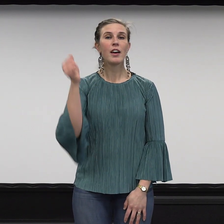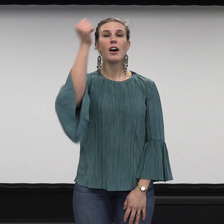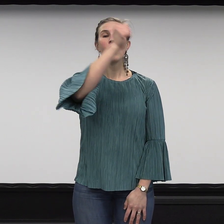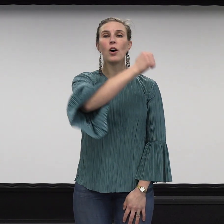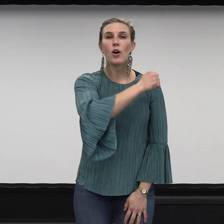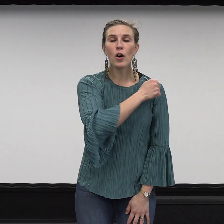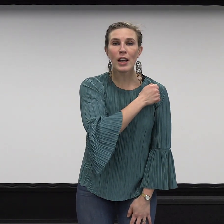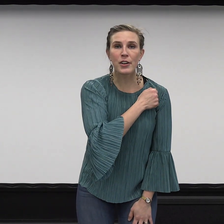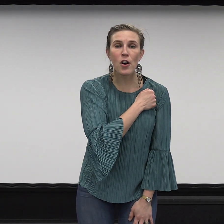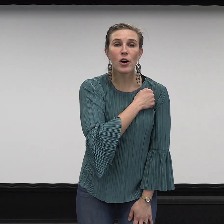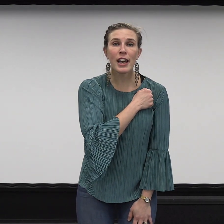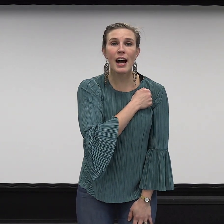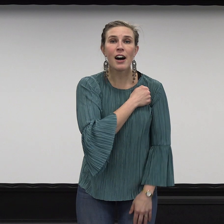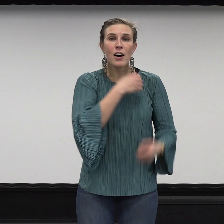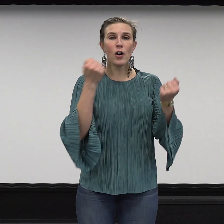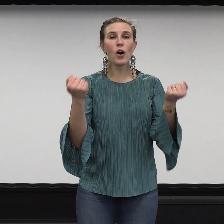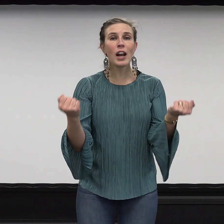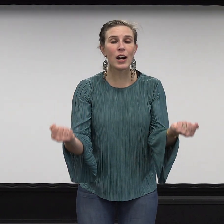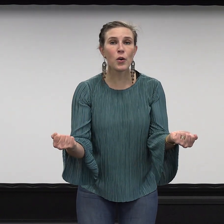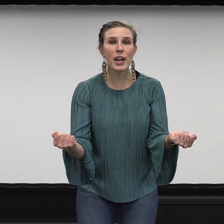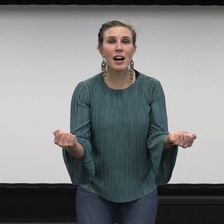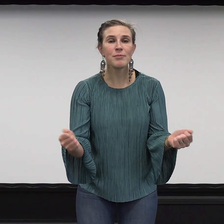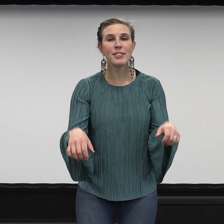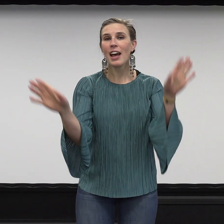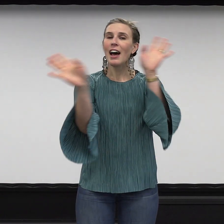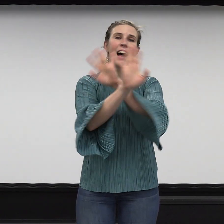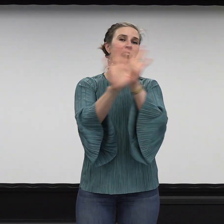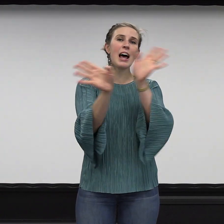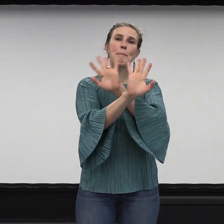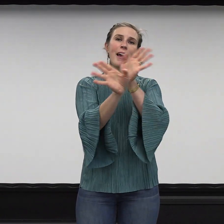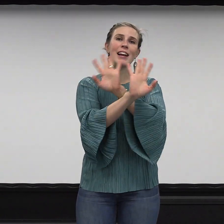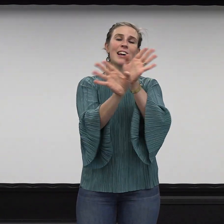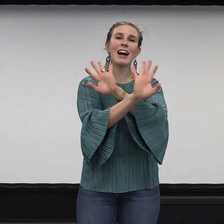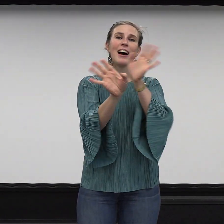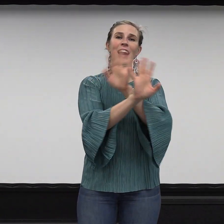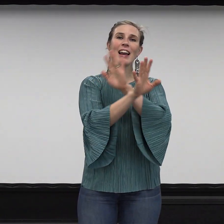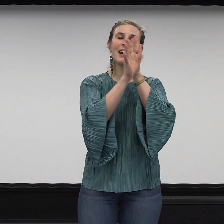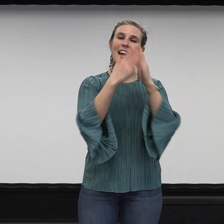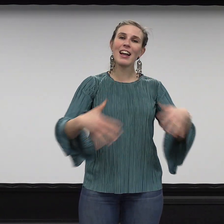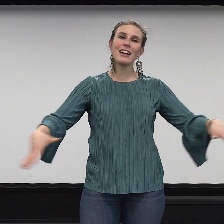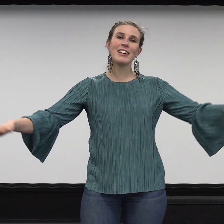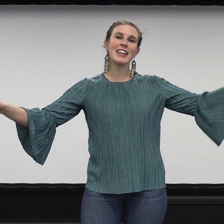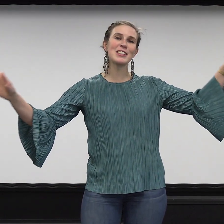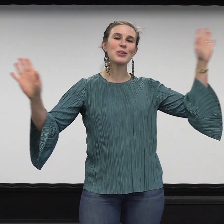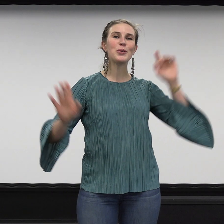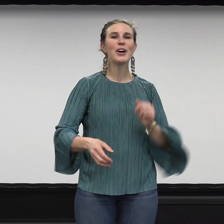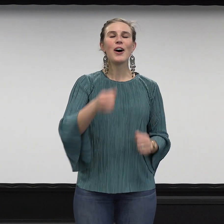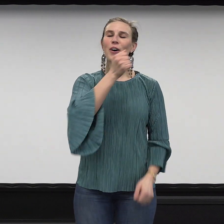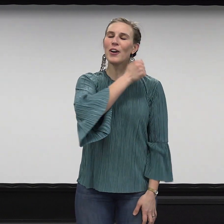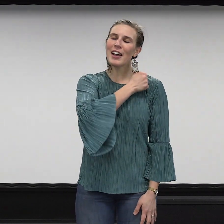Ole rohkea, ole luja, älä pelkää, äläkä lannistu. Ole